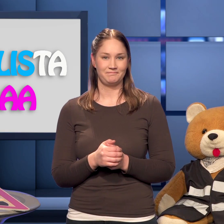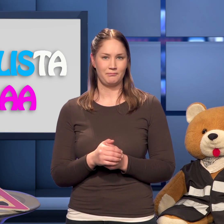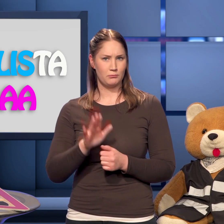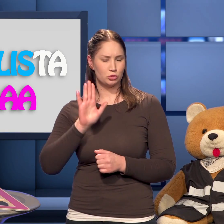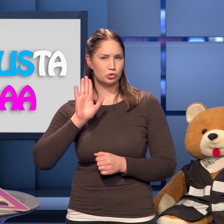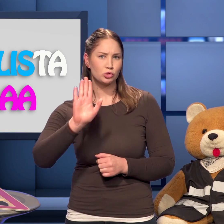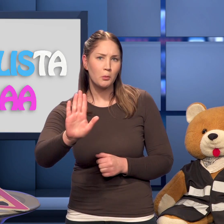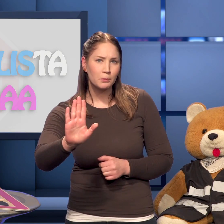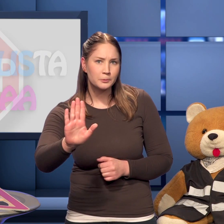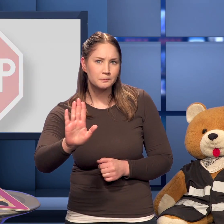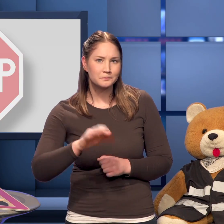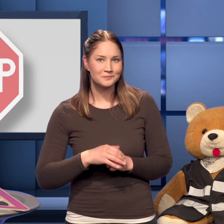Stop-merkki.